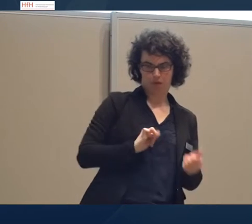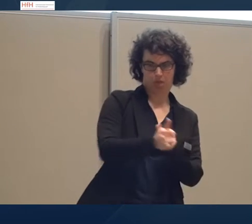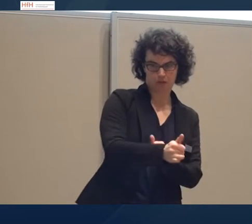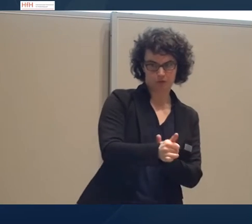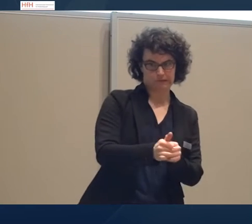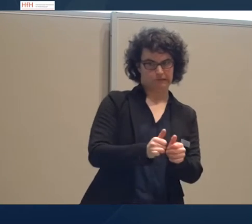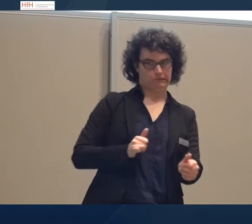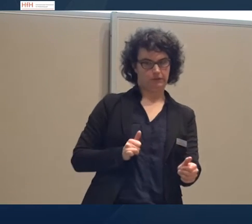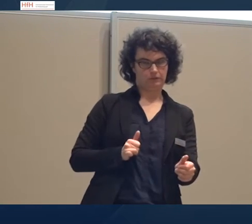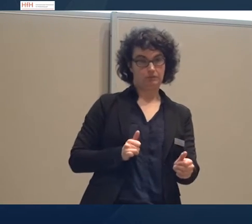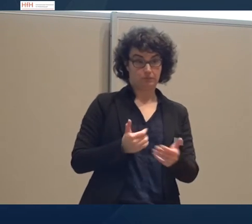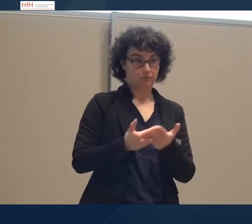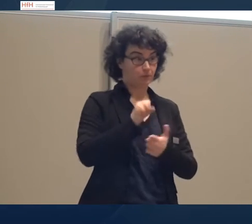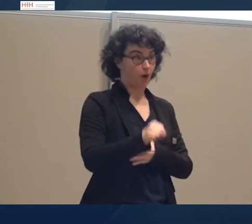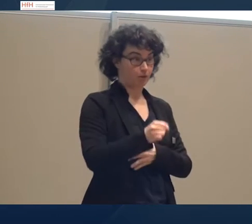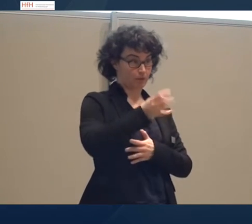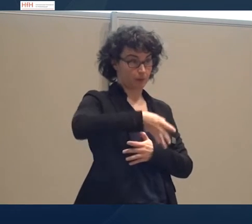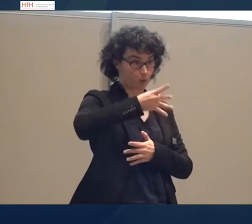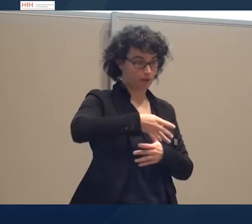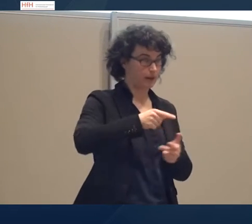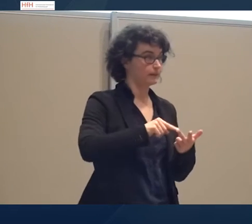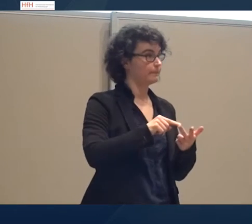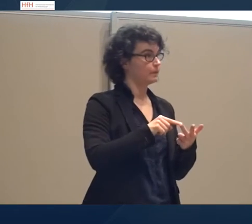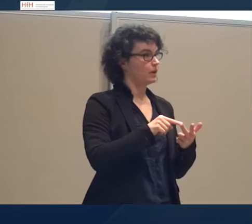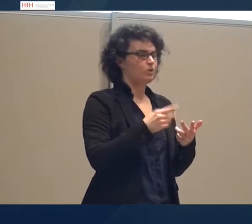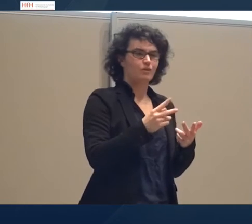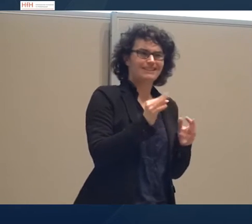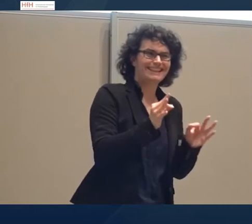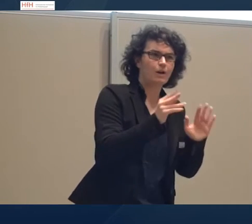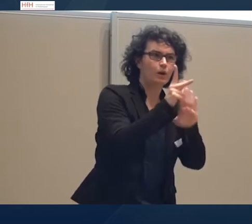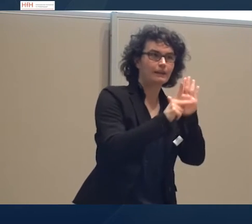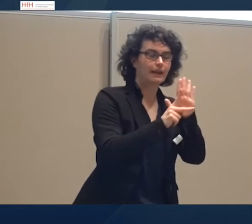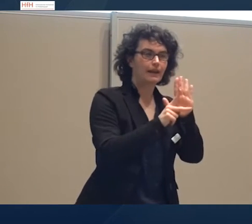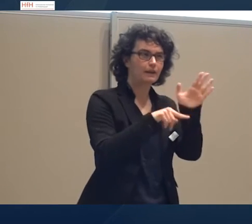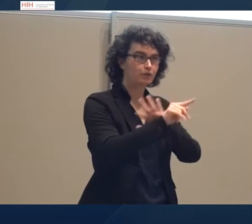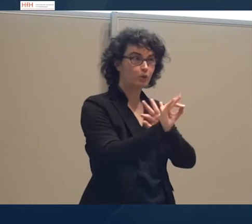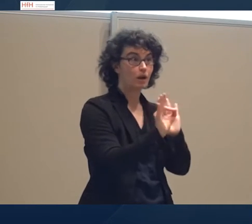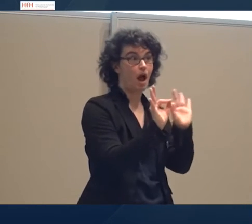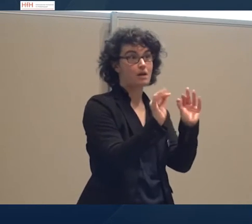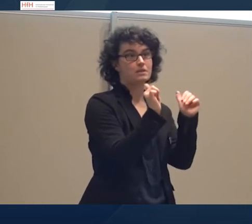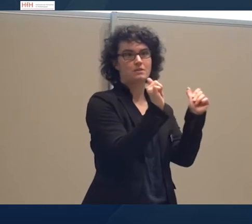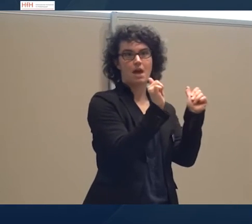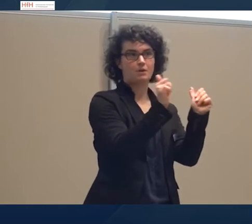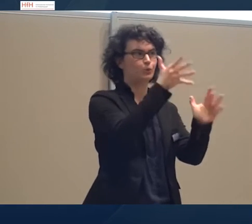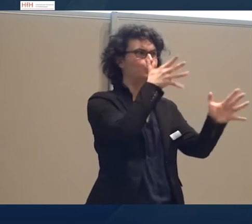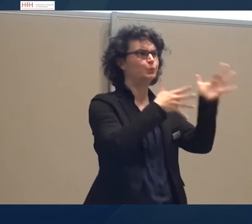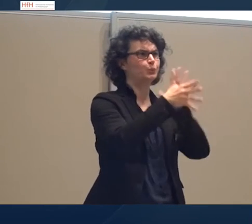was bestimmte Kriterien sind für gutes oder noch nicht so gutes